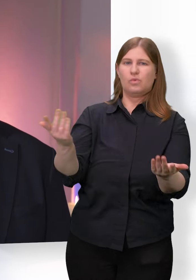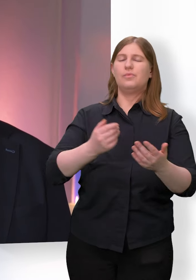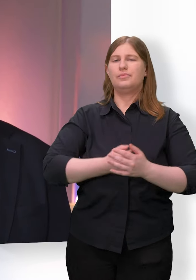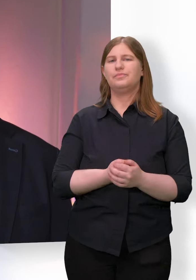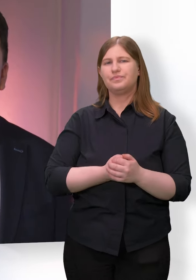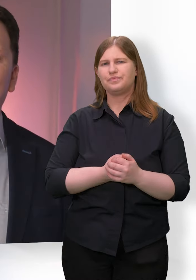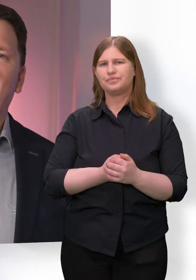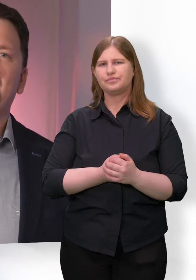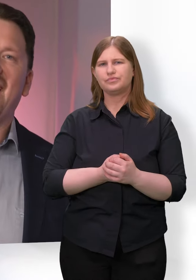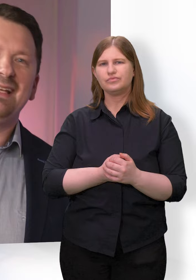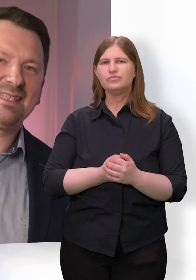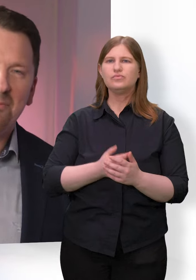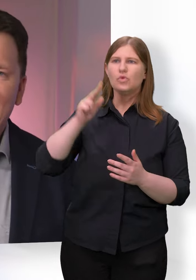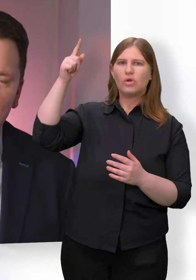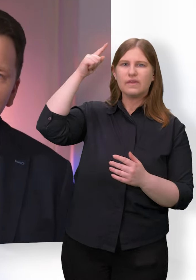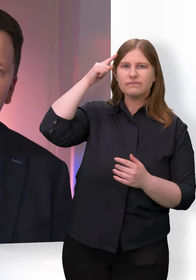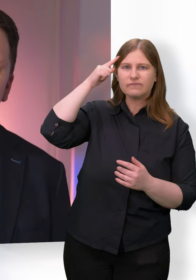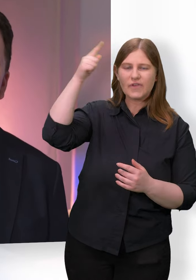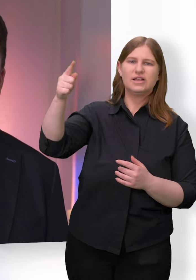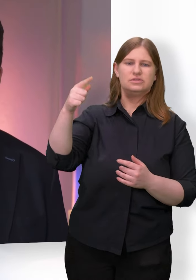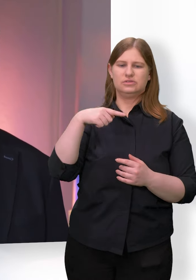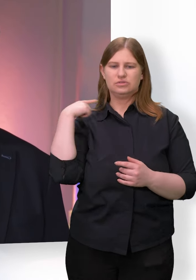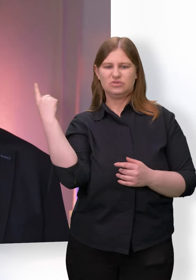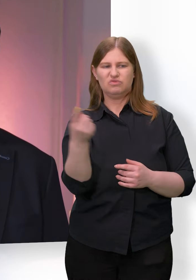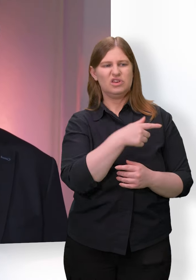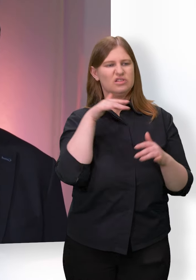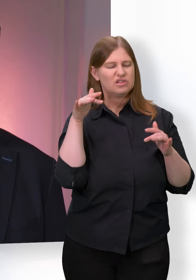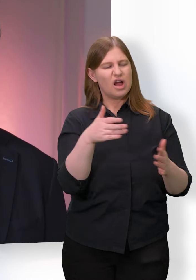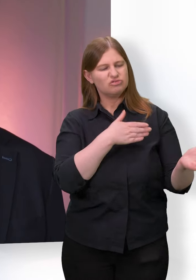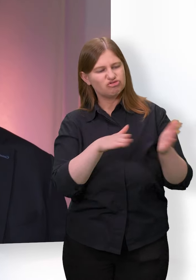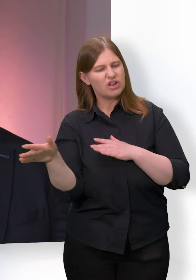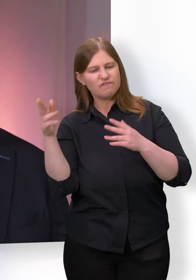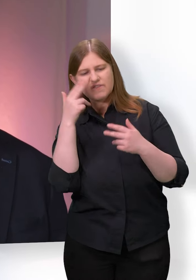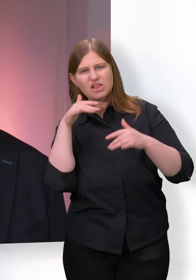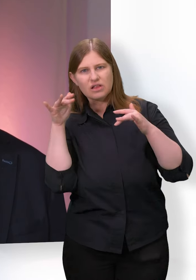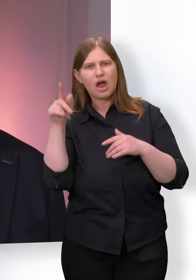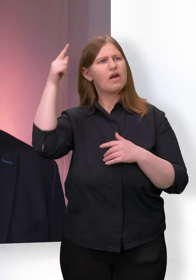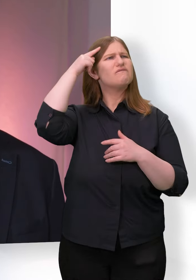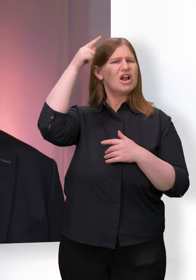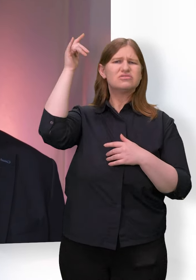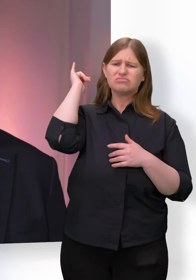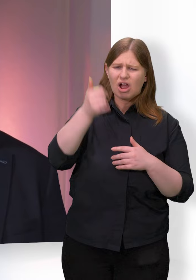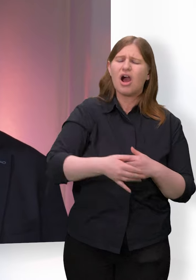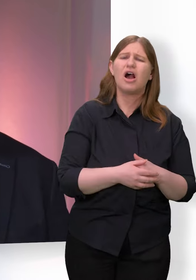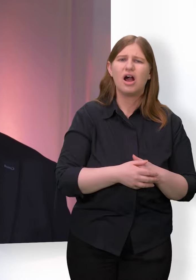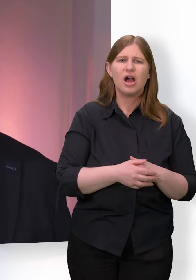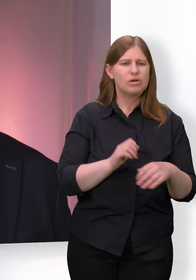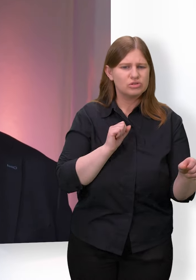Und Gott weiß dabei auch um unsere Unzulänglichkeiten. Das ist ihm bewusst. Aber die hindern ihn nicht im